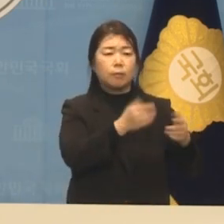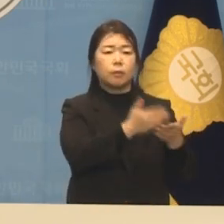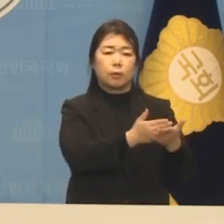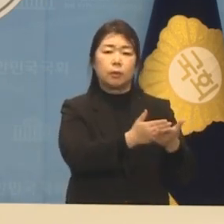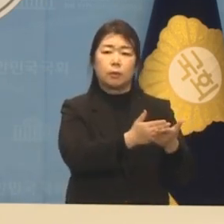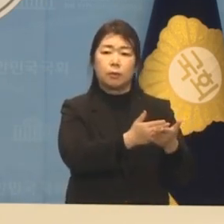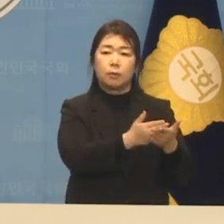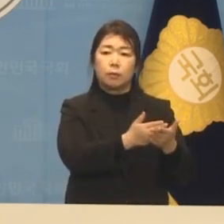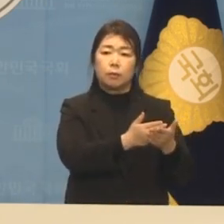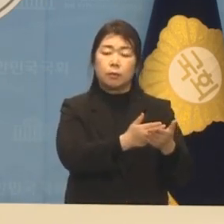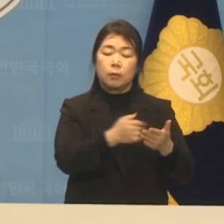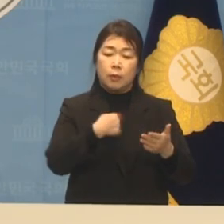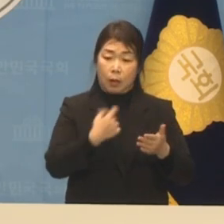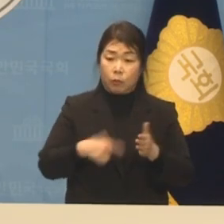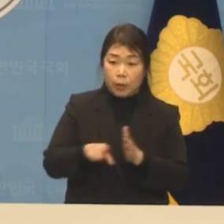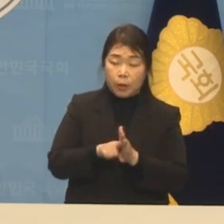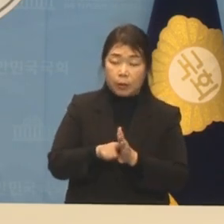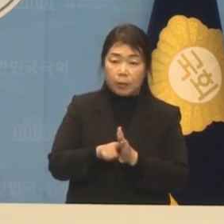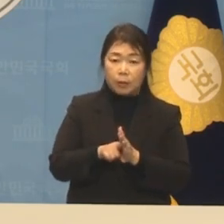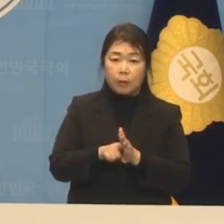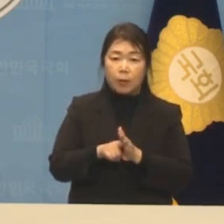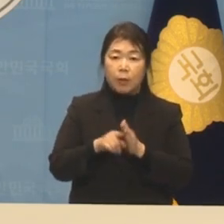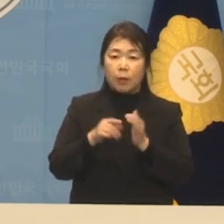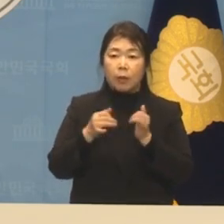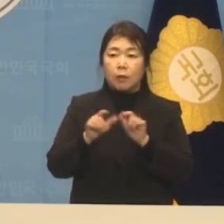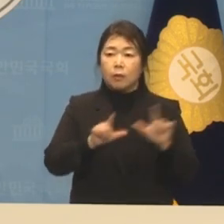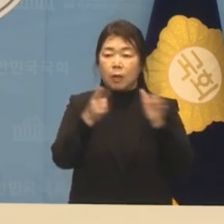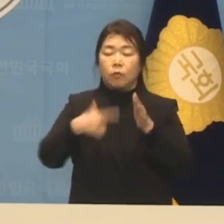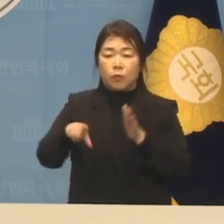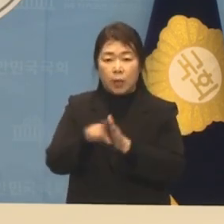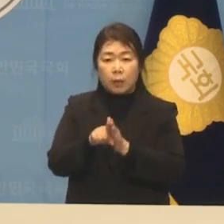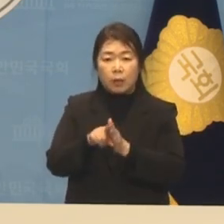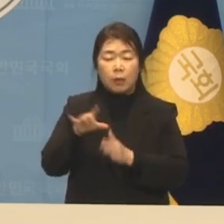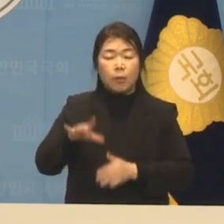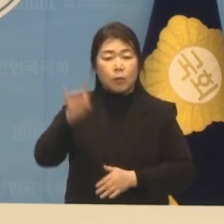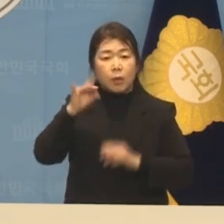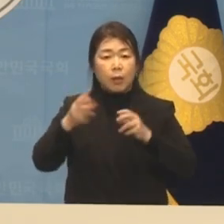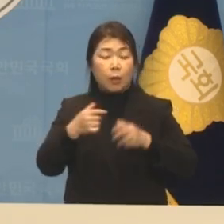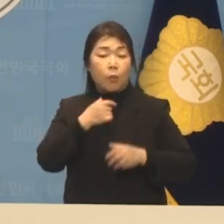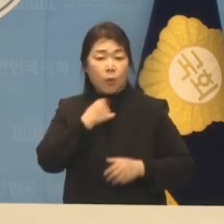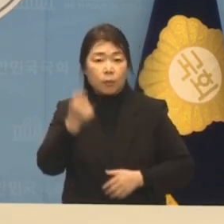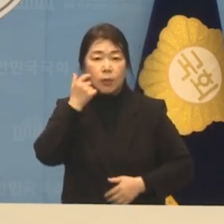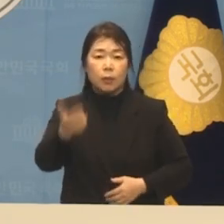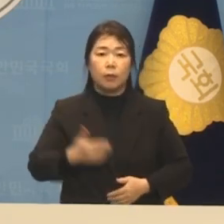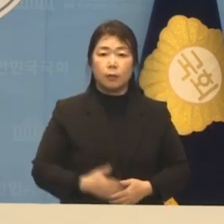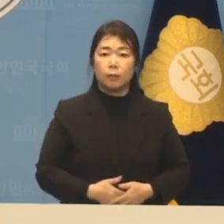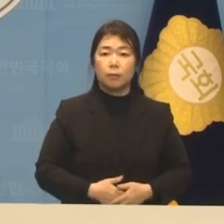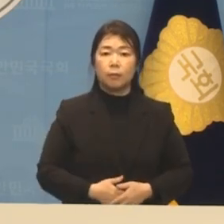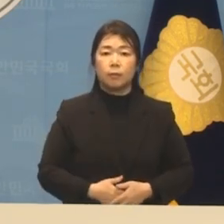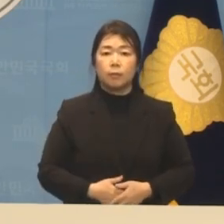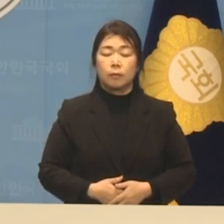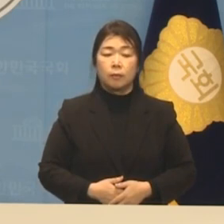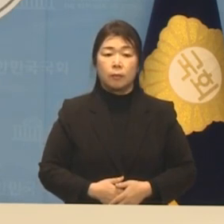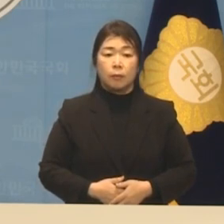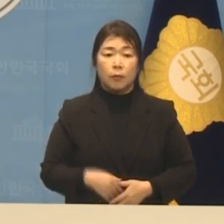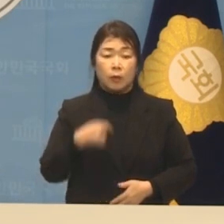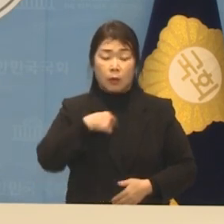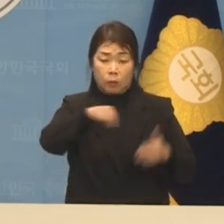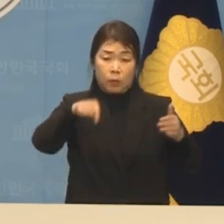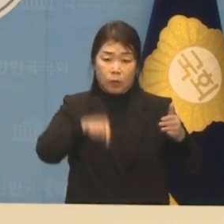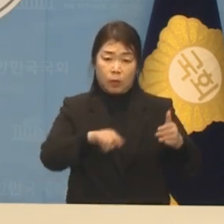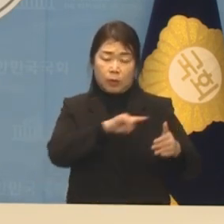나를 위한 민생 먼저의 나라를 원하십니까? 양천갑에서 가장 젊은 후보,